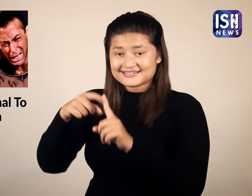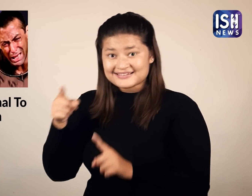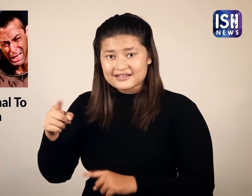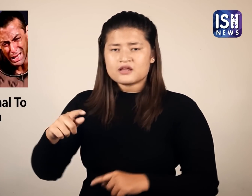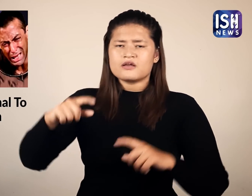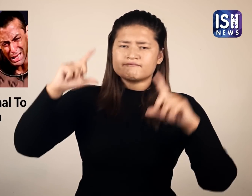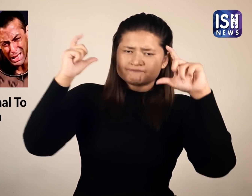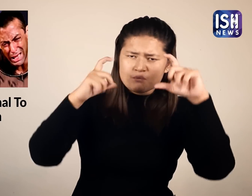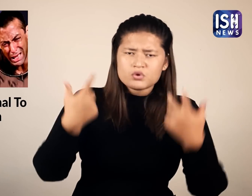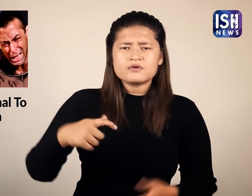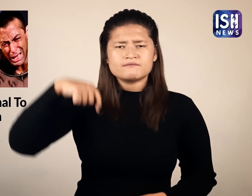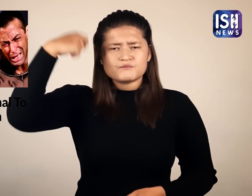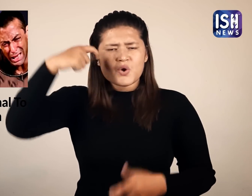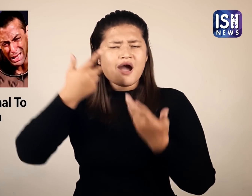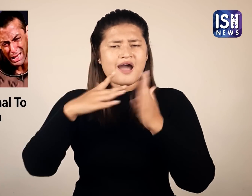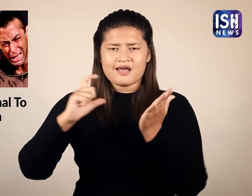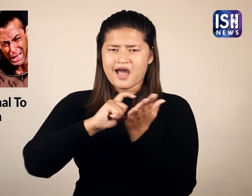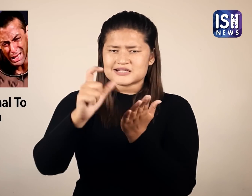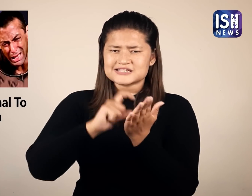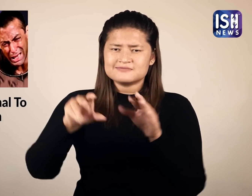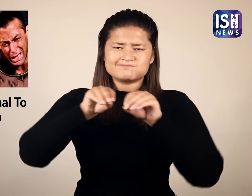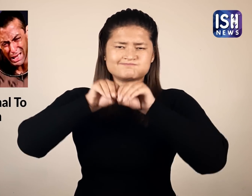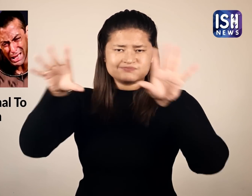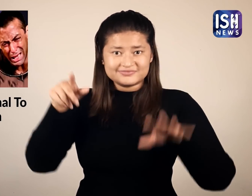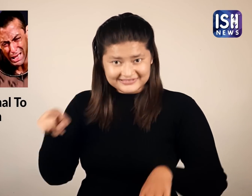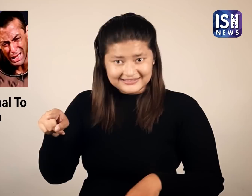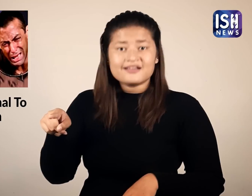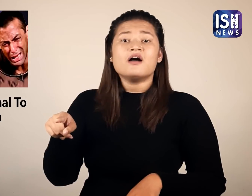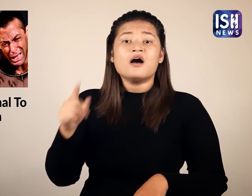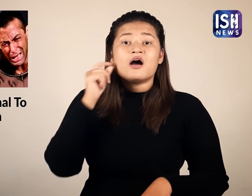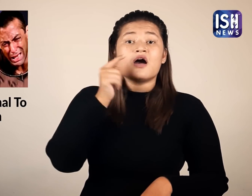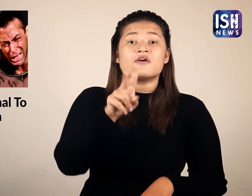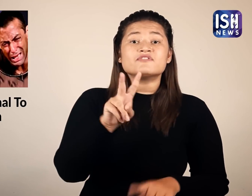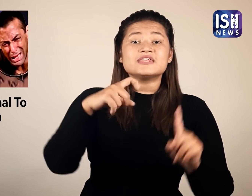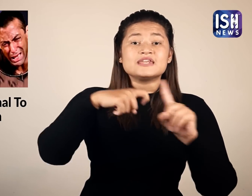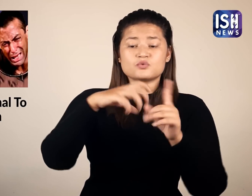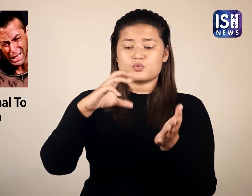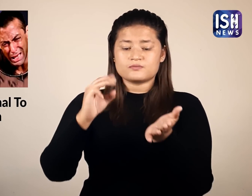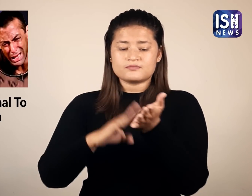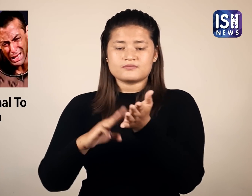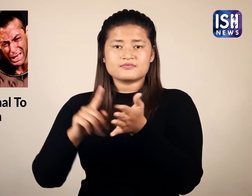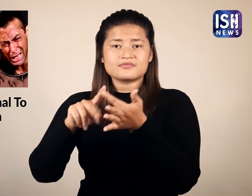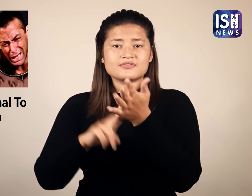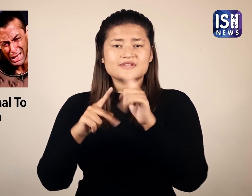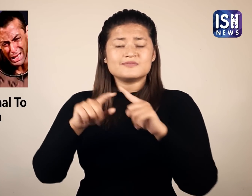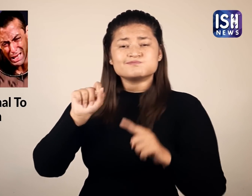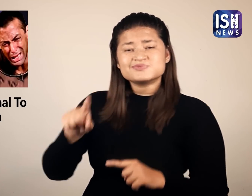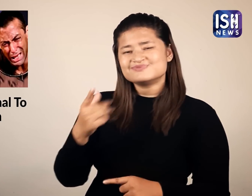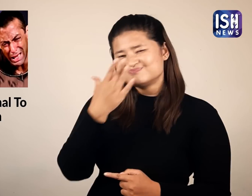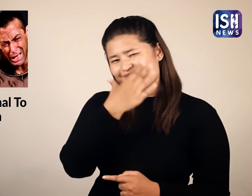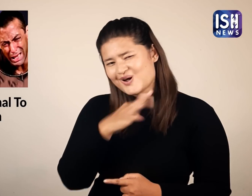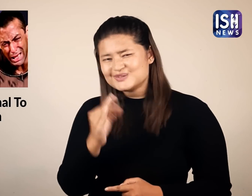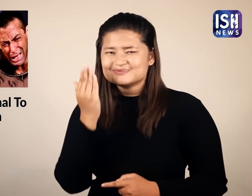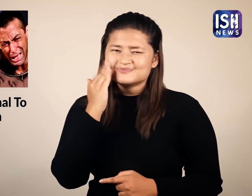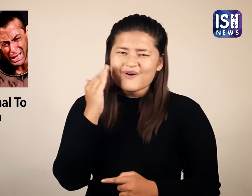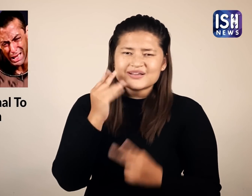कत्रीना खेफ के इंस्टाग्राम पोस्ट पर विकी प्रतिक्रिया देते हैं और मनमनहग टिप्टियां करते हैं